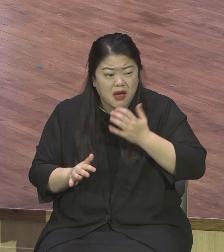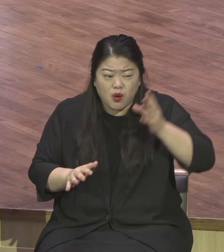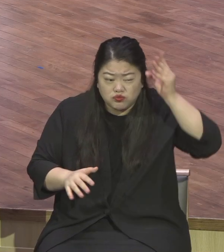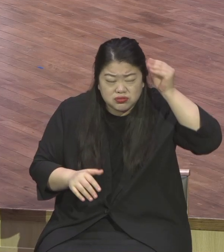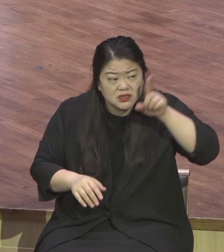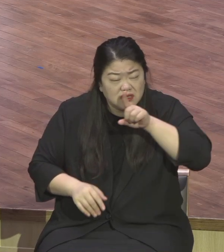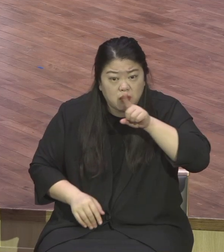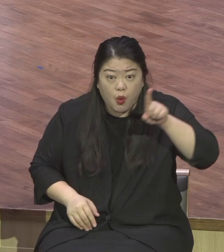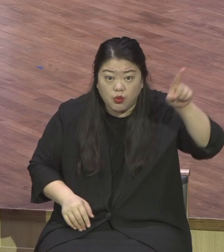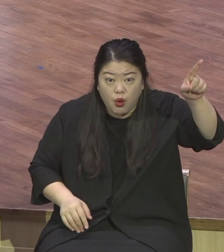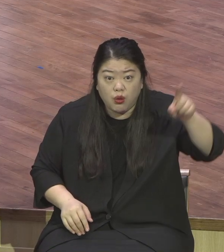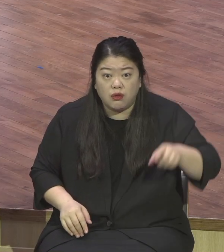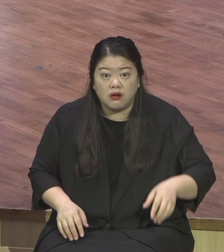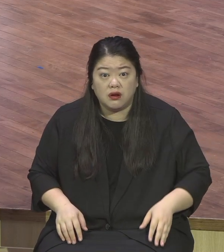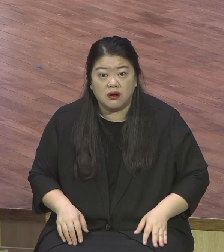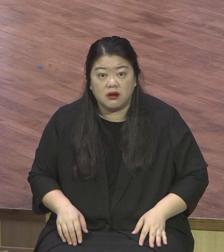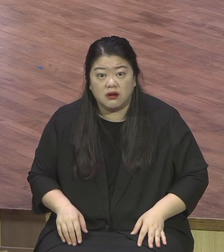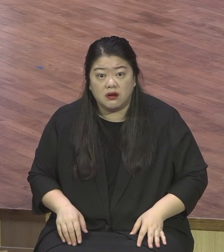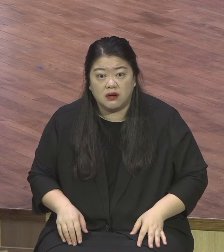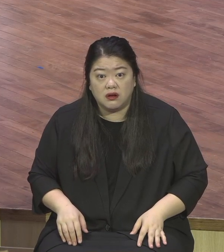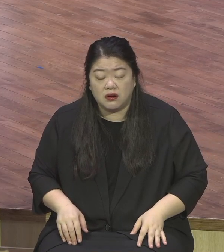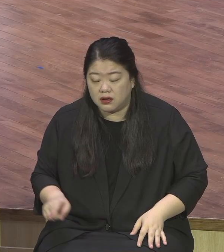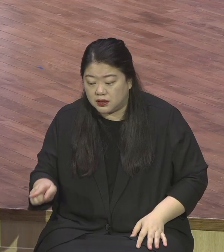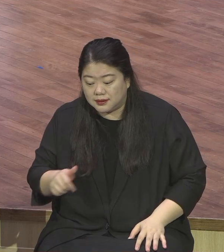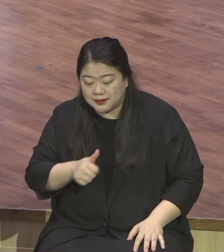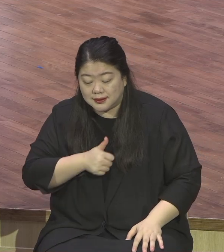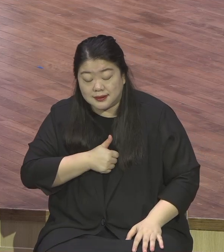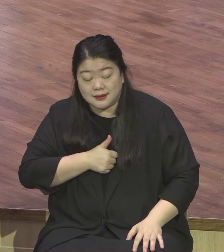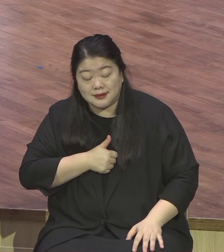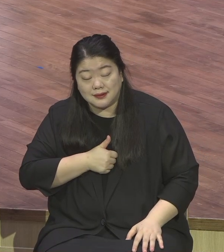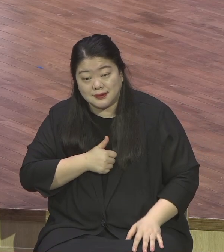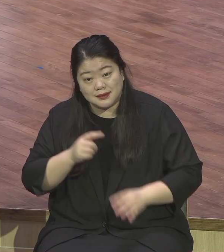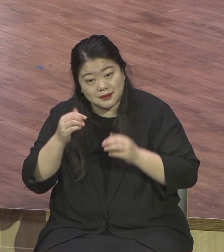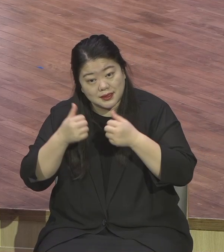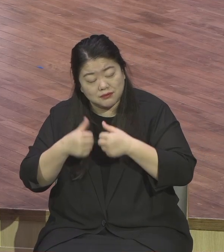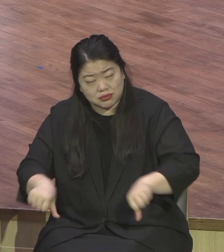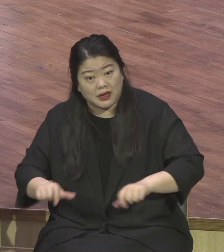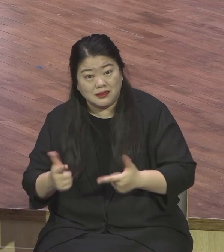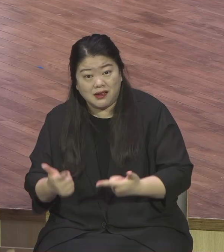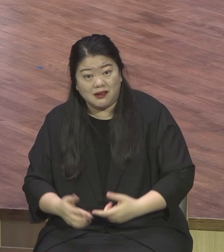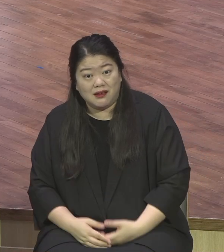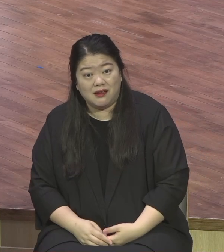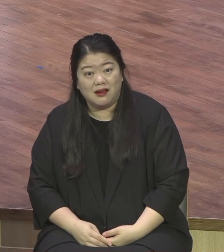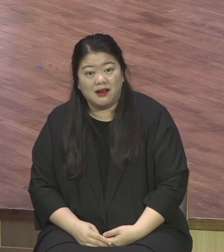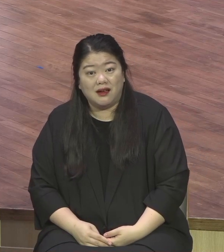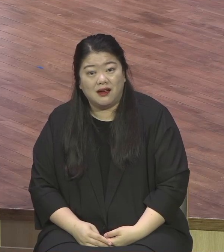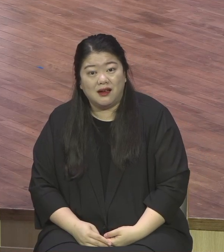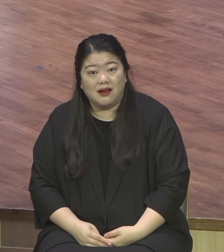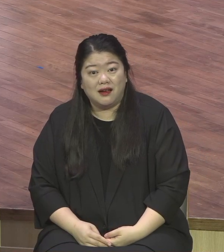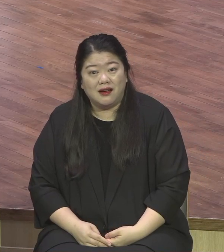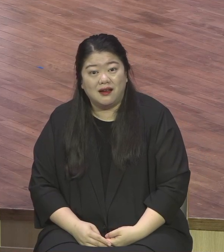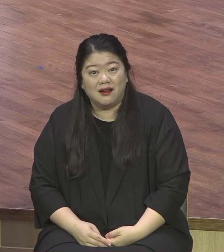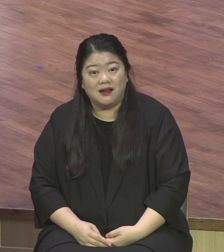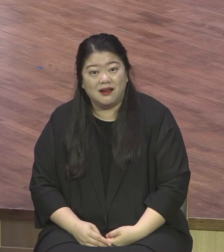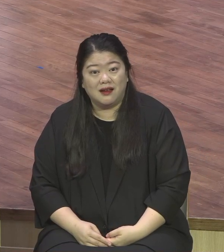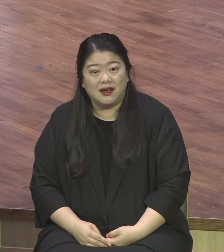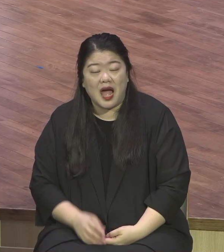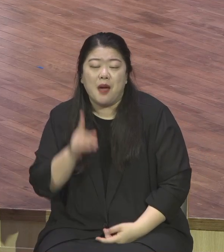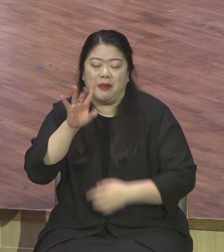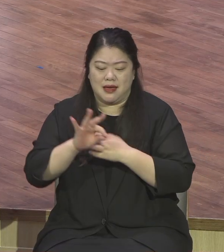뭐 박이 몸에 사단에 까지까지 있으니 이거 뭐 창피할 정도가 아니에요 너희들 할 수 있었으면 눈이라도